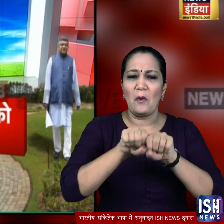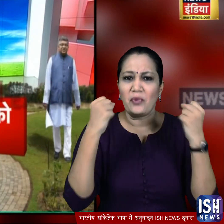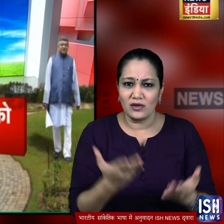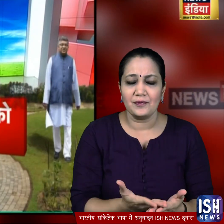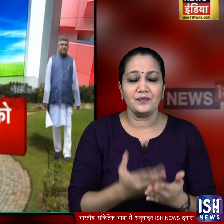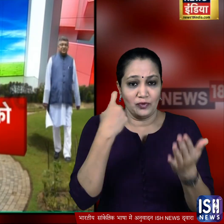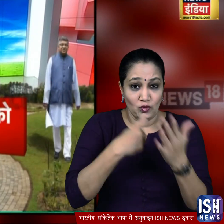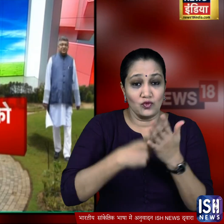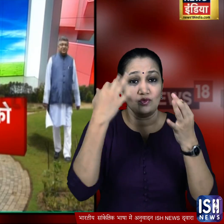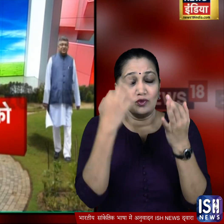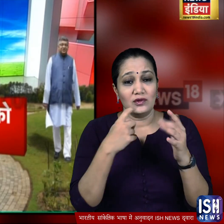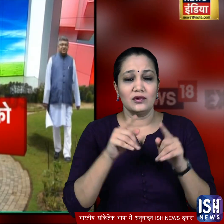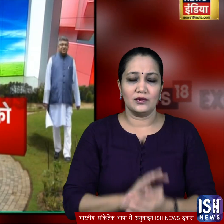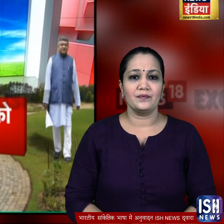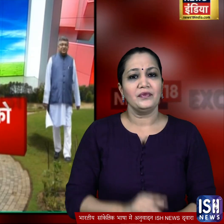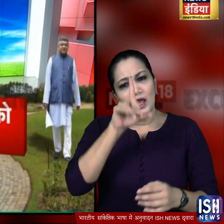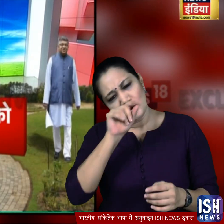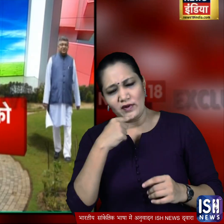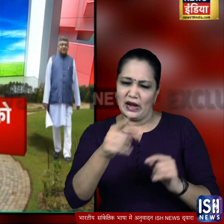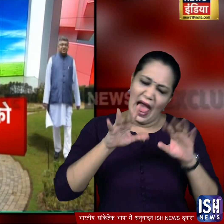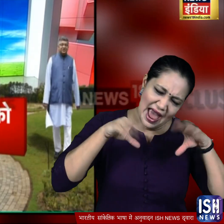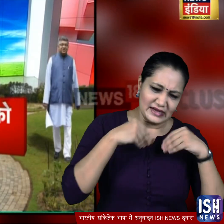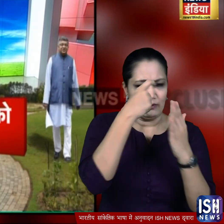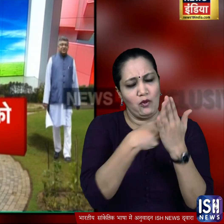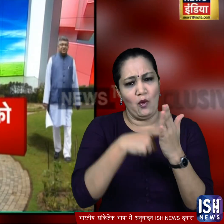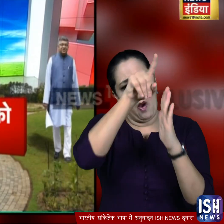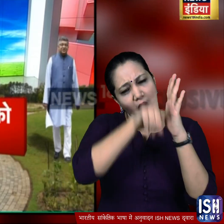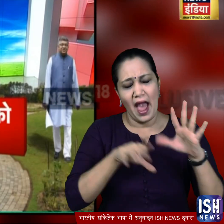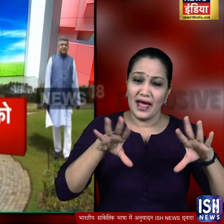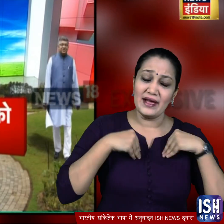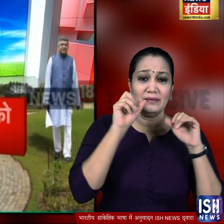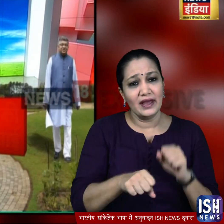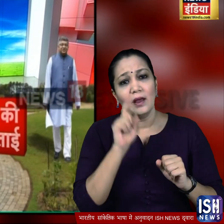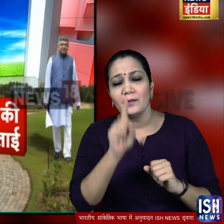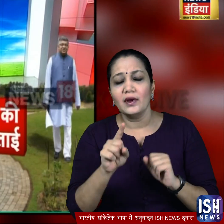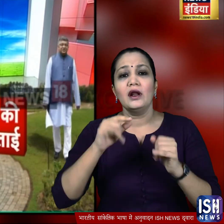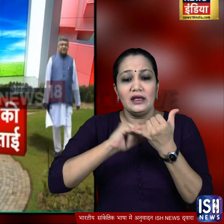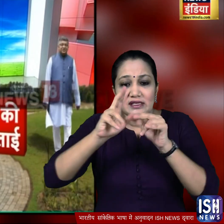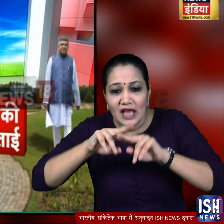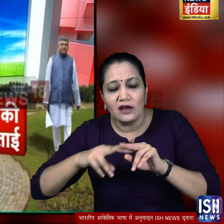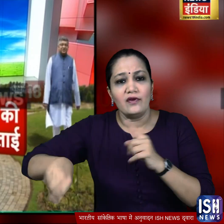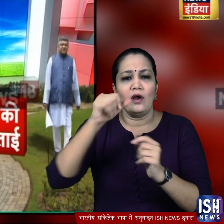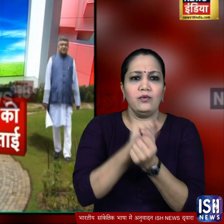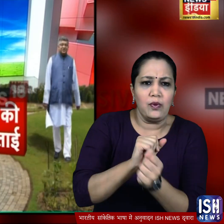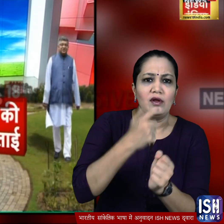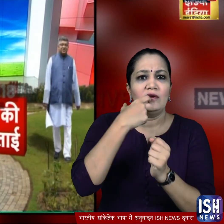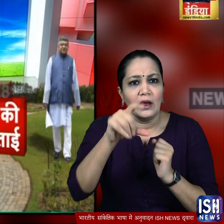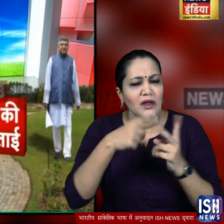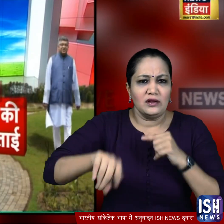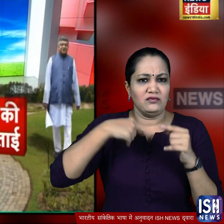नियम लागू हुए है त्विटर उन्हें मानने को भी तयार है इसके लावा ट्विटर ने अपने कर्मचारियों के खिलाफ पुलिस की कारवाई पर भी चिंता जता है